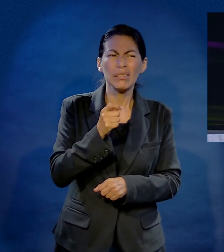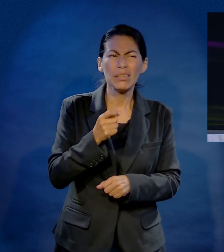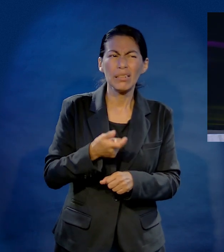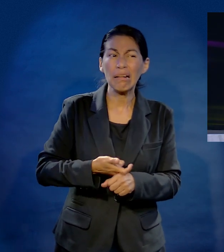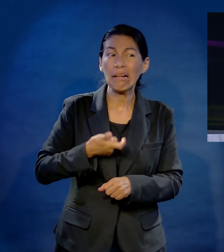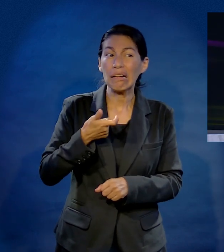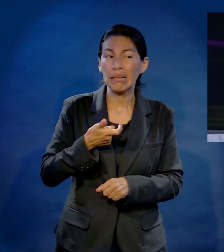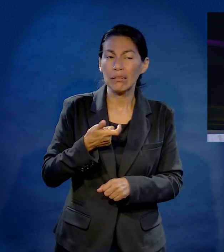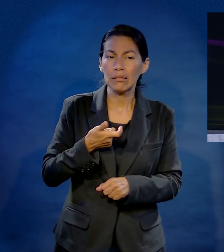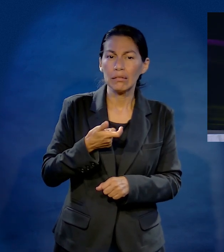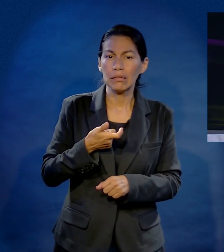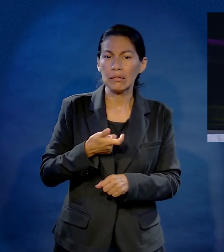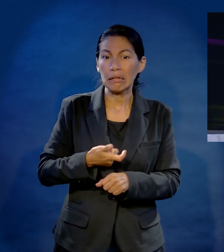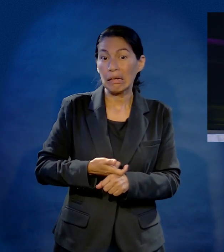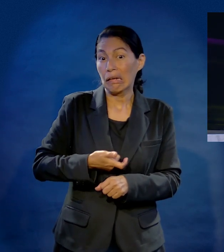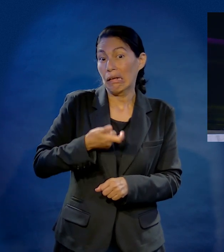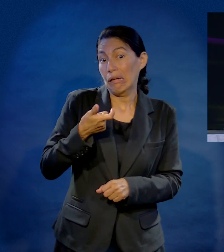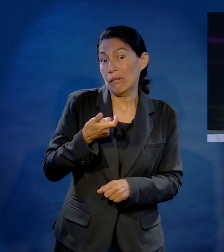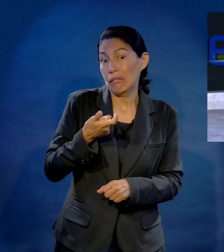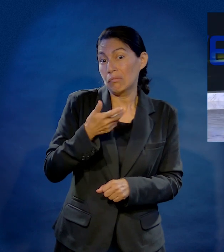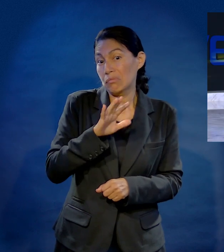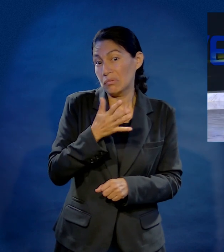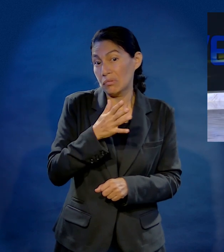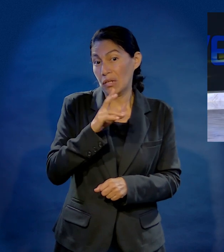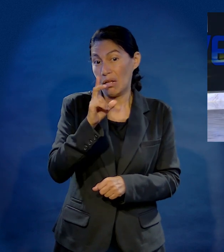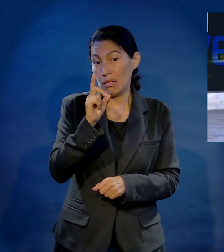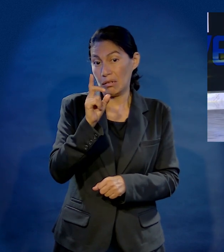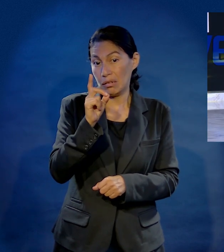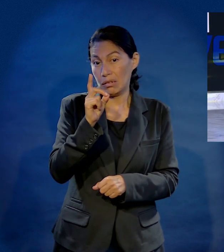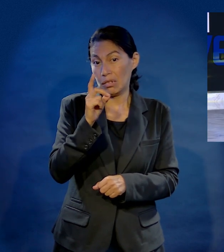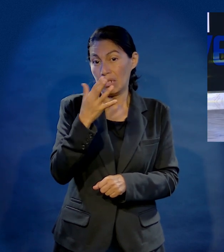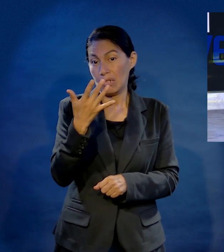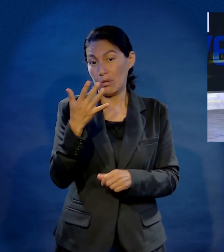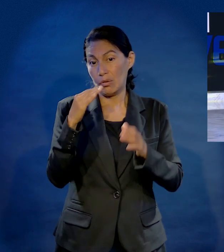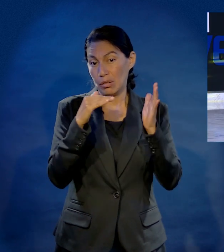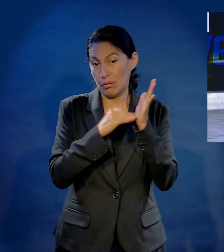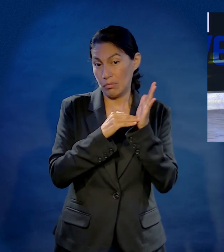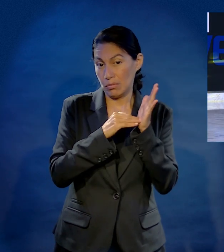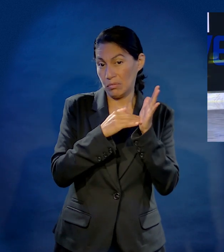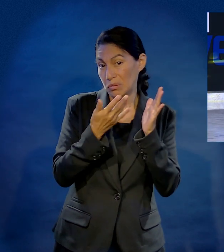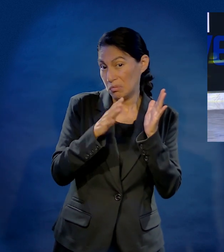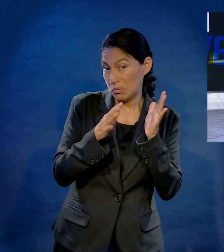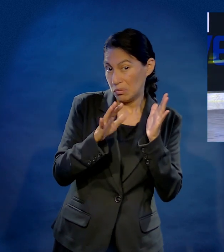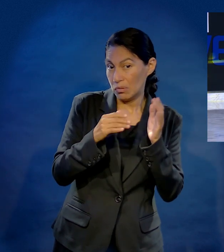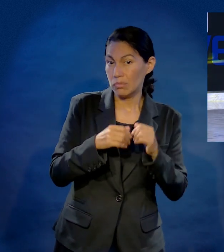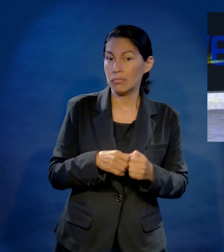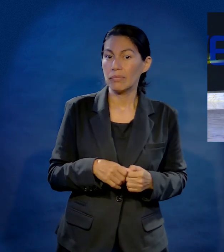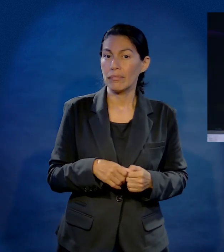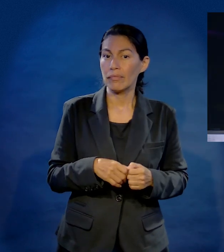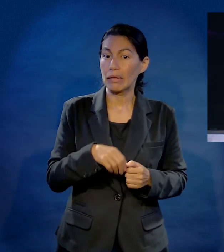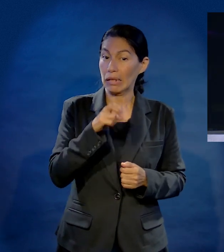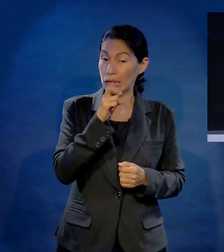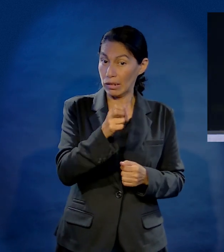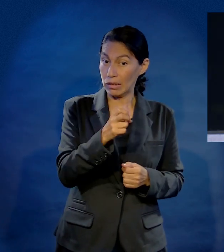son caras. ¿Y qué es cara? Pues son caras, deben andar entre 30 y 50 mil pesos, depende de la marca.